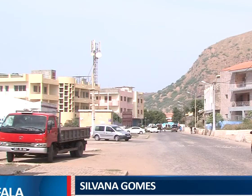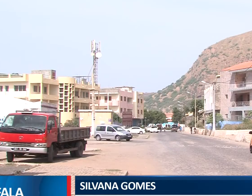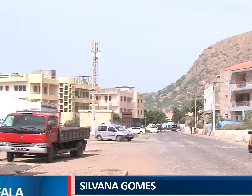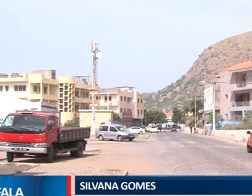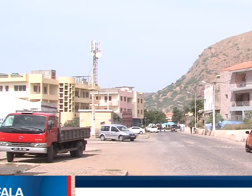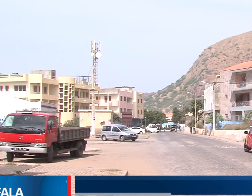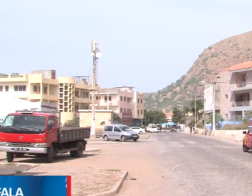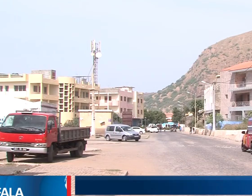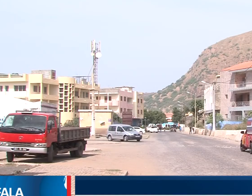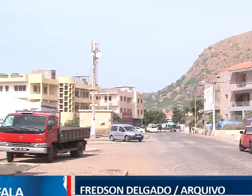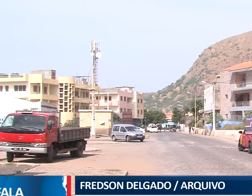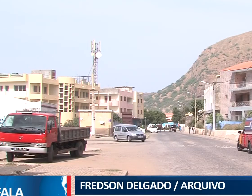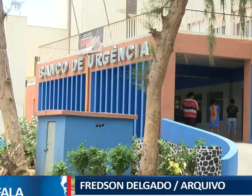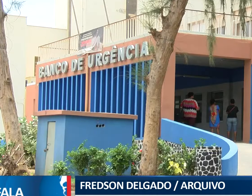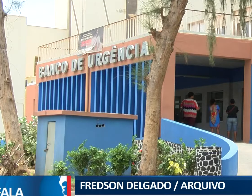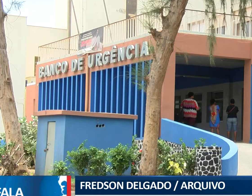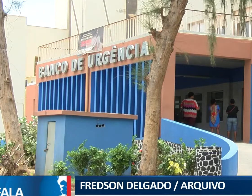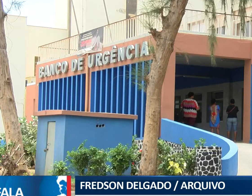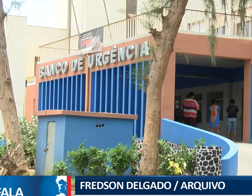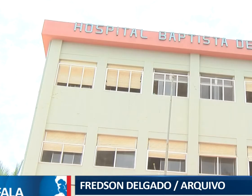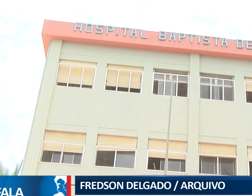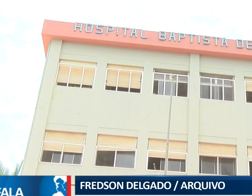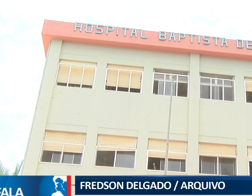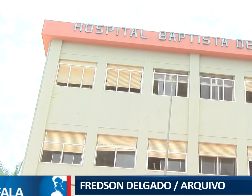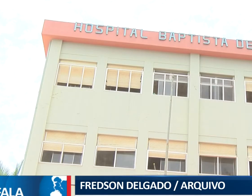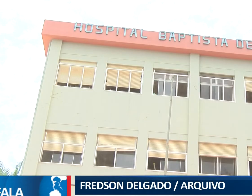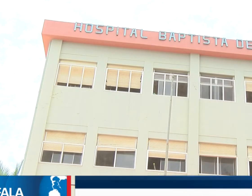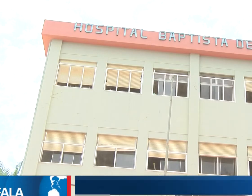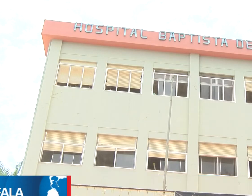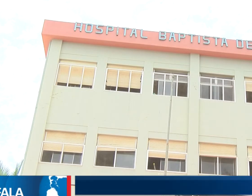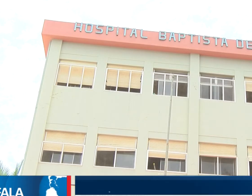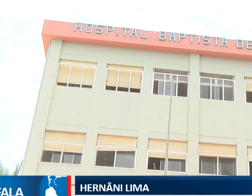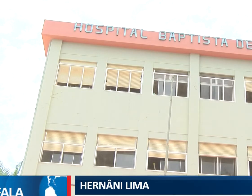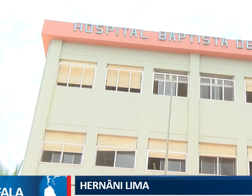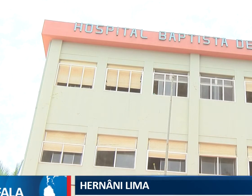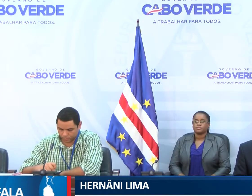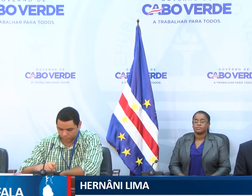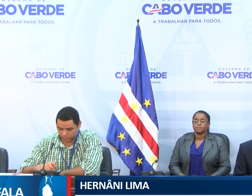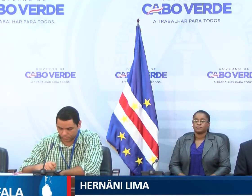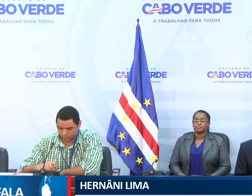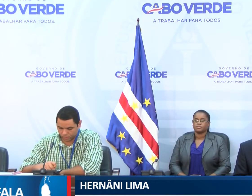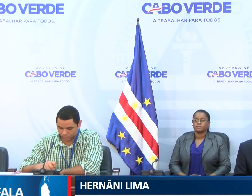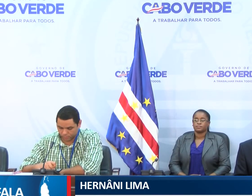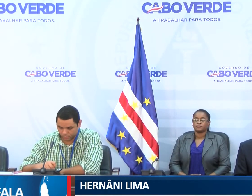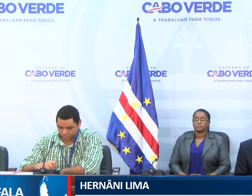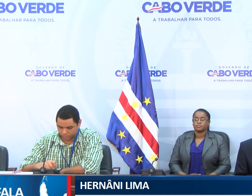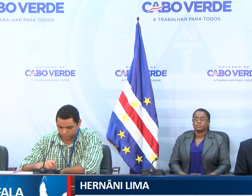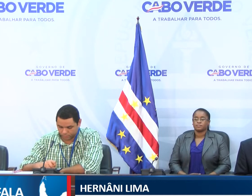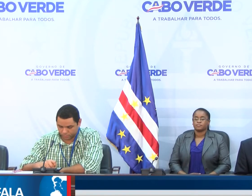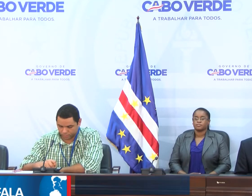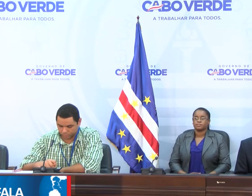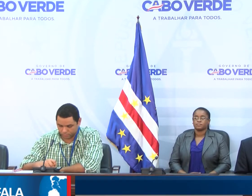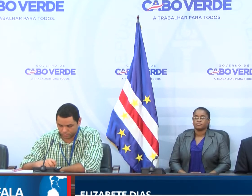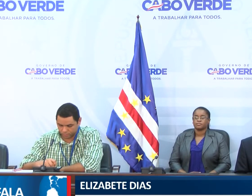detetados casos de infecção, conforme diz por questões éticas, mas avançou que já são até este momento cinco